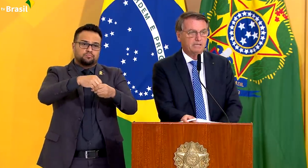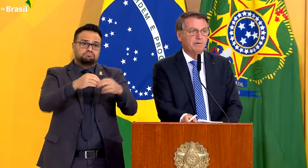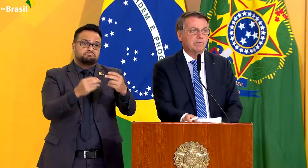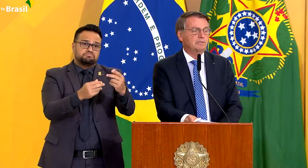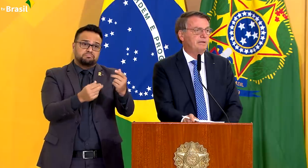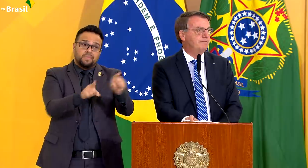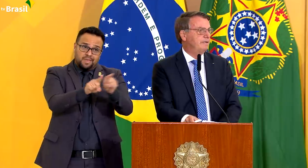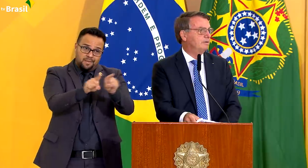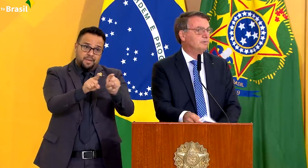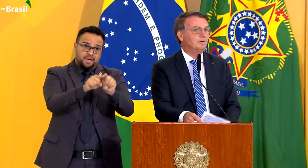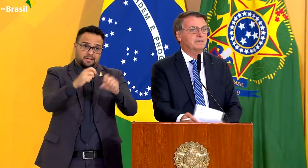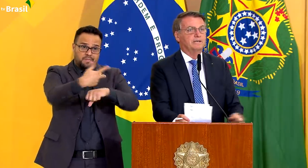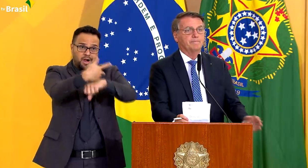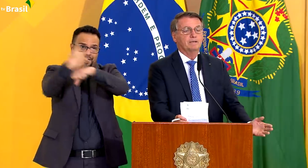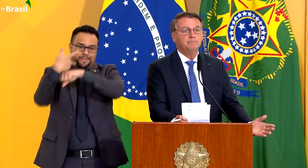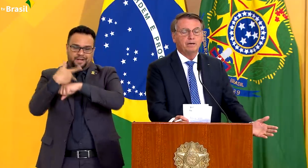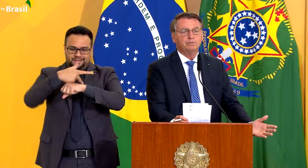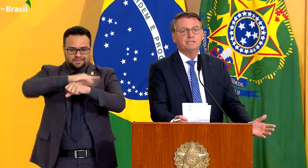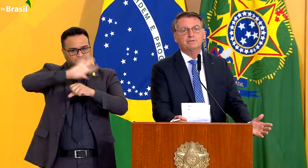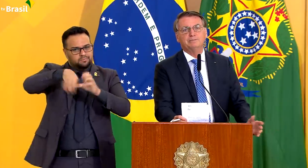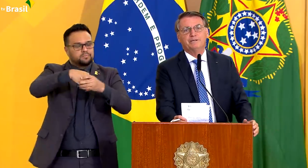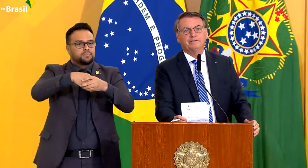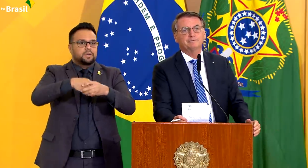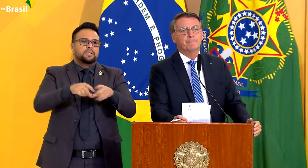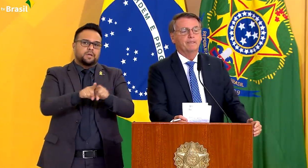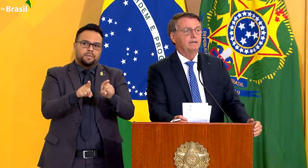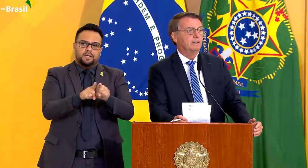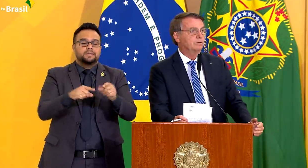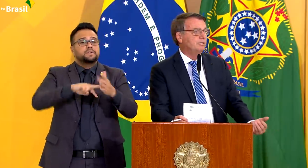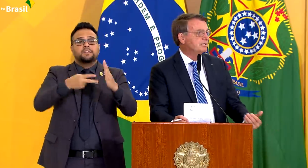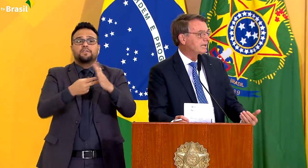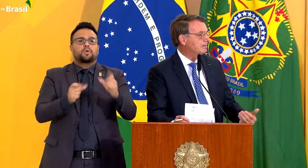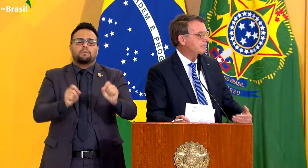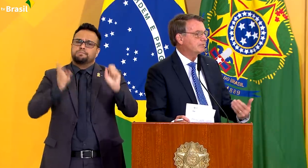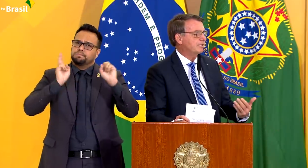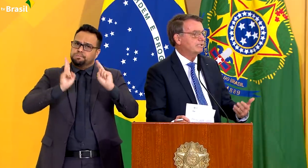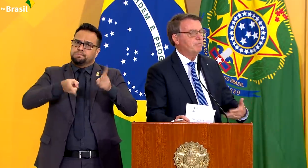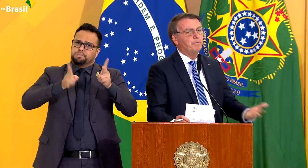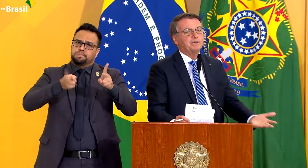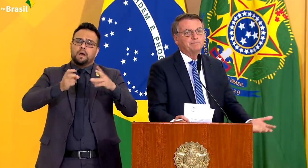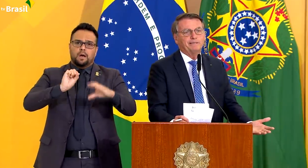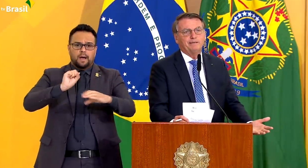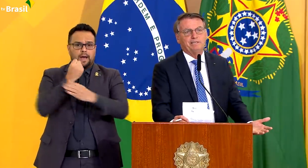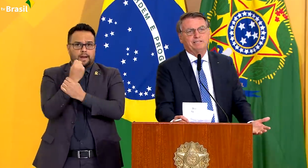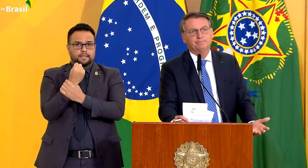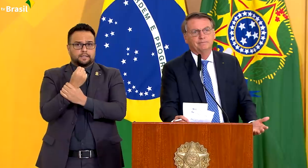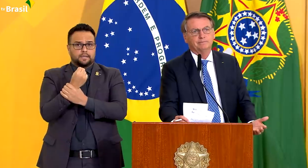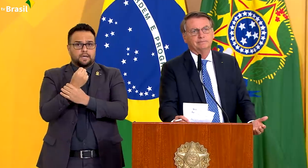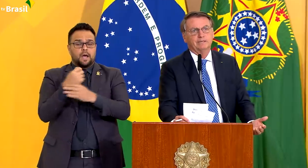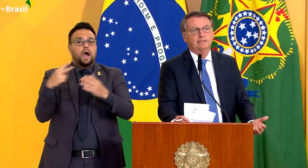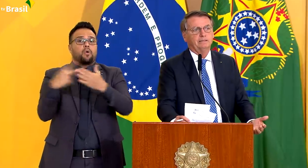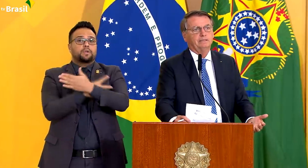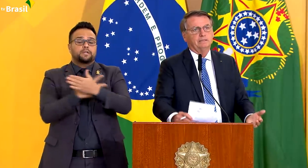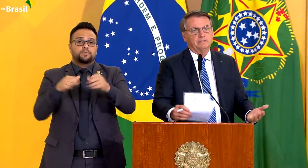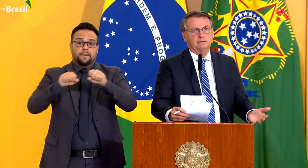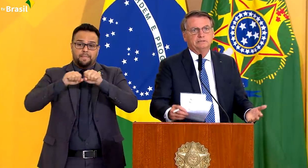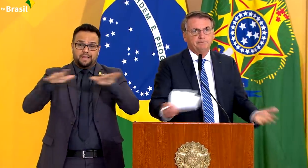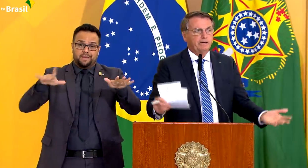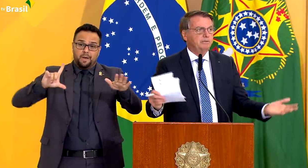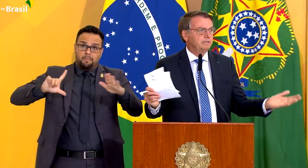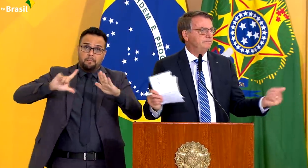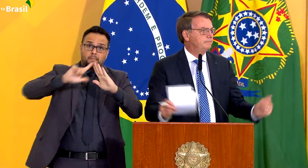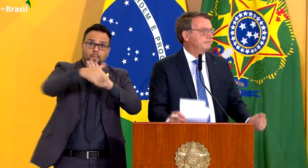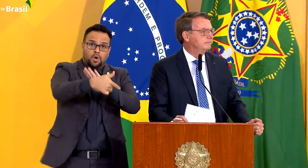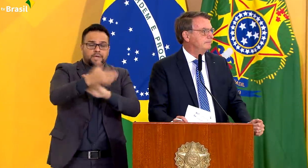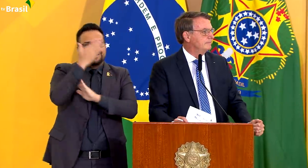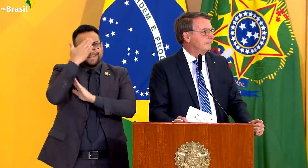Então, isso tem a ver com o quê? Manutenção de emprego. Nós estamos numa situação pós-pandemia. Eu